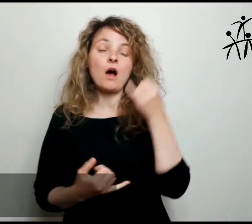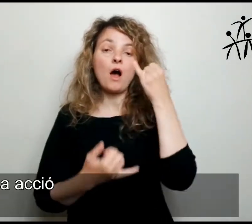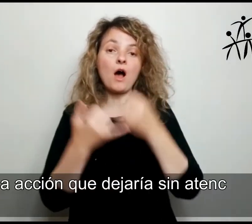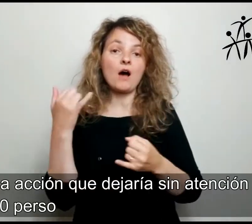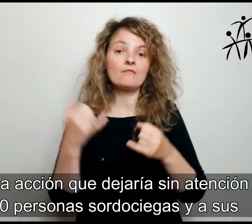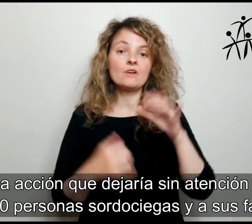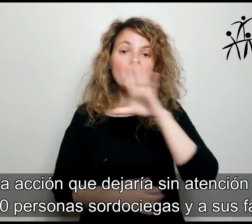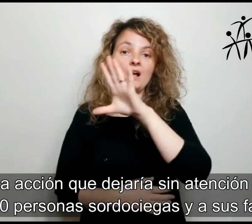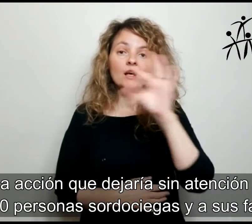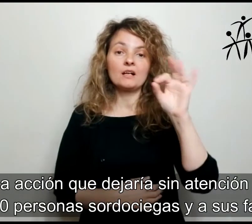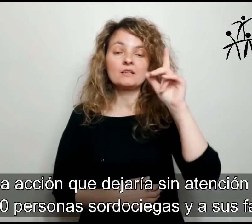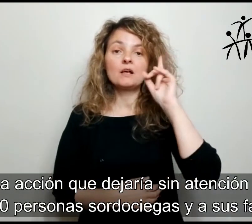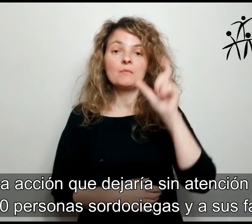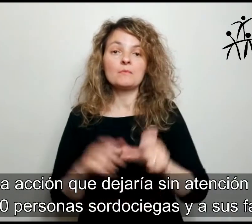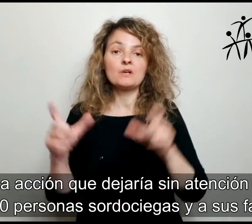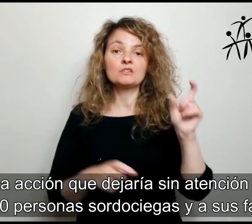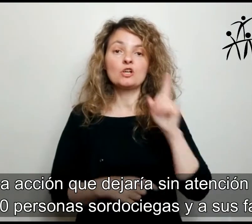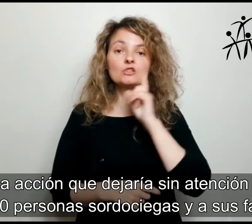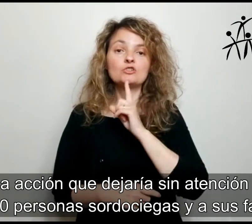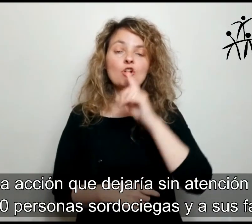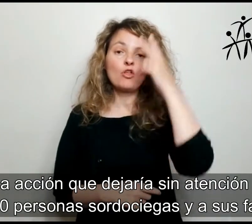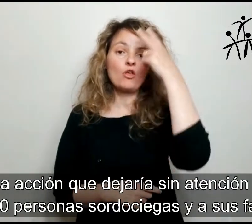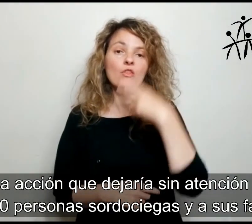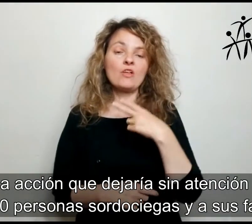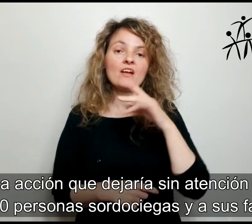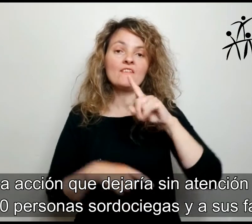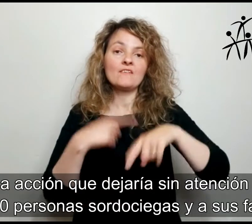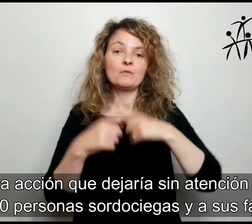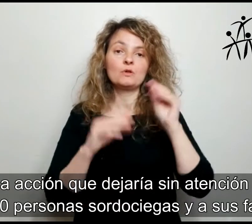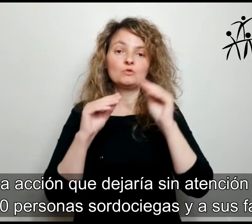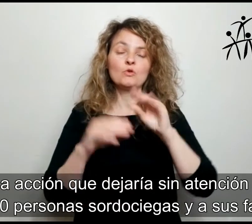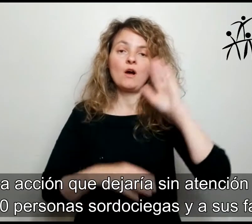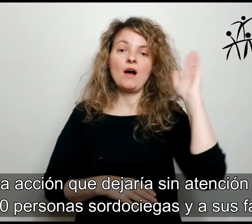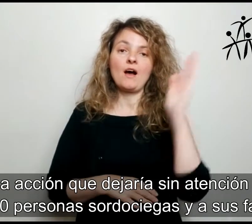atención a más de 500 personas sordociegas y a sus familias.